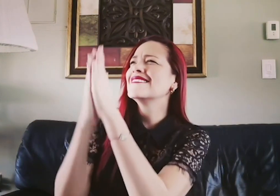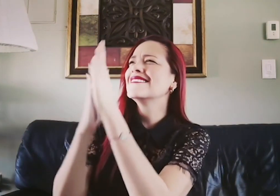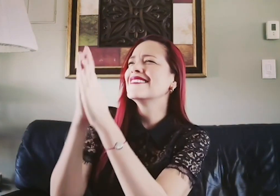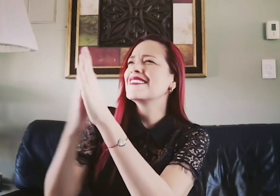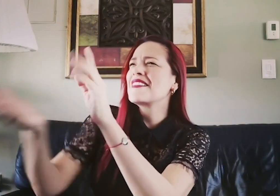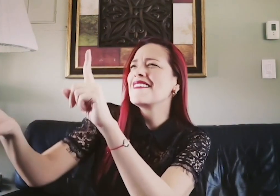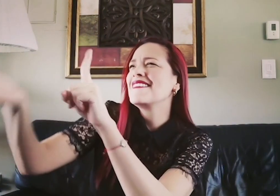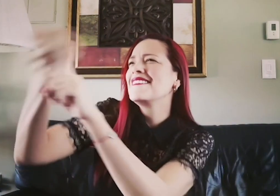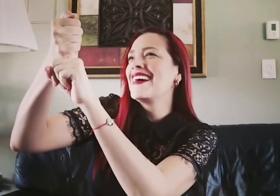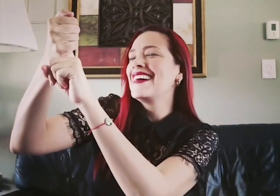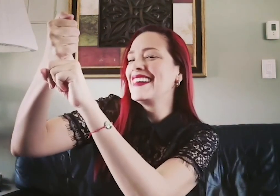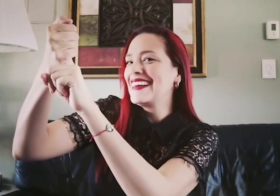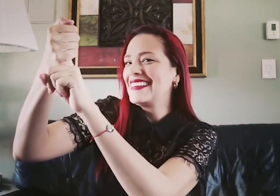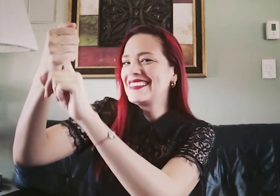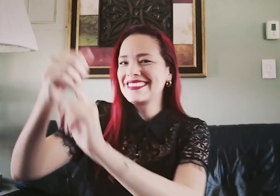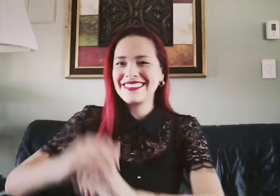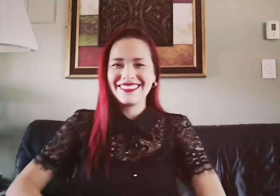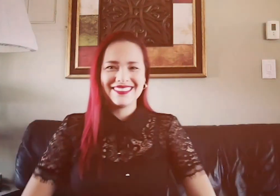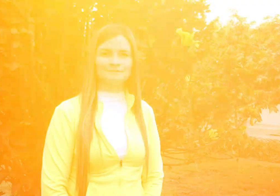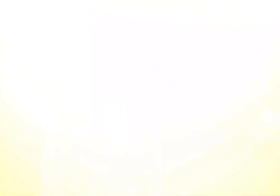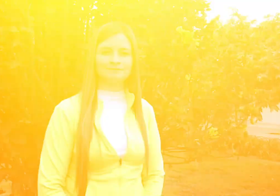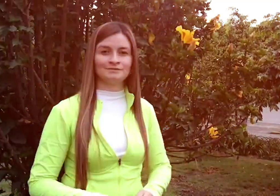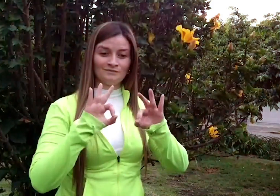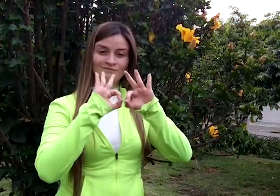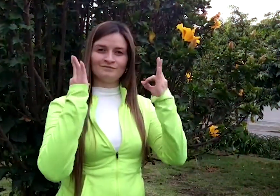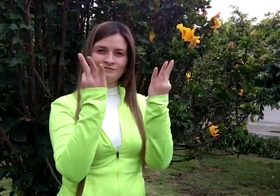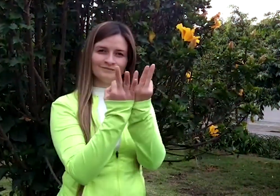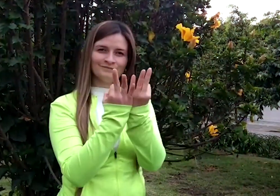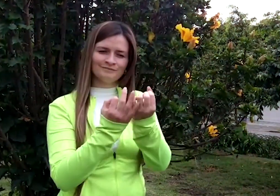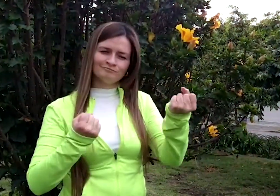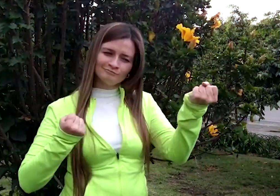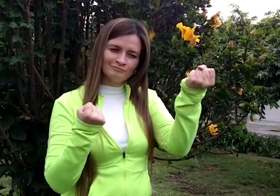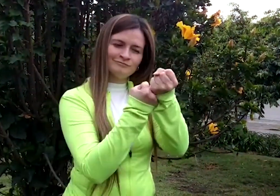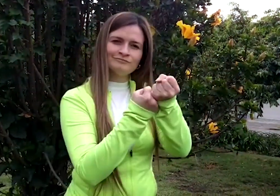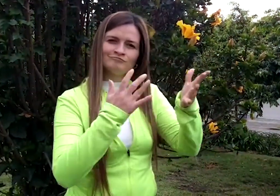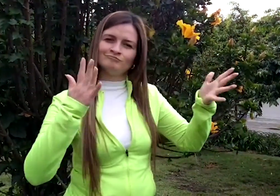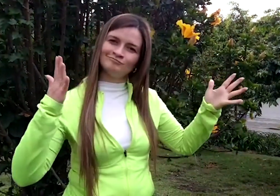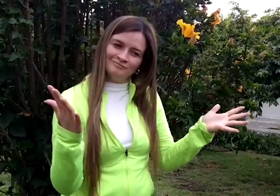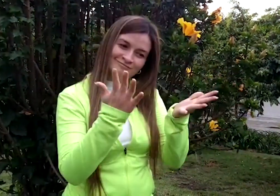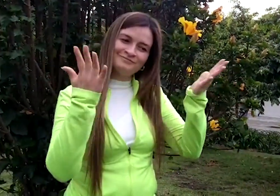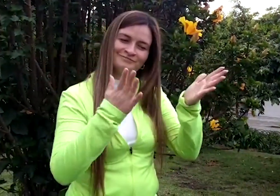Que construyen sus sueños Y sacan adelante a sus familias